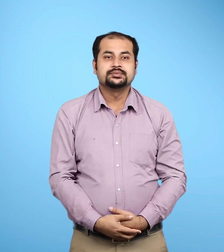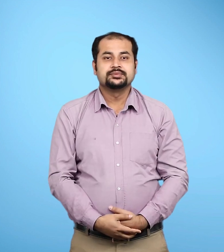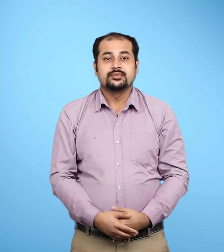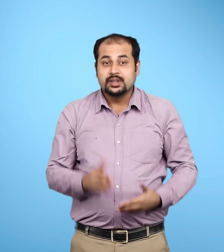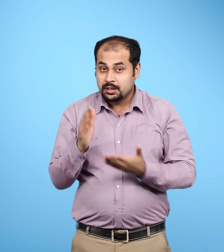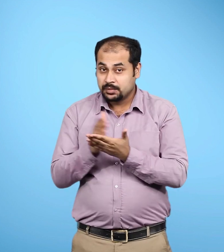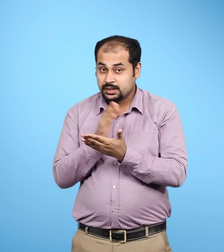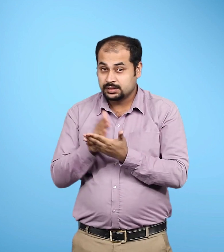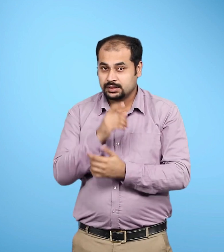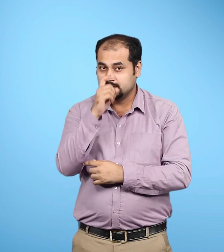प्रश्ठ साथ